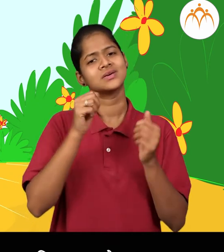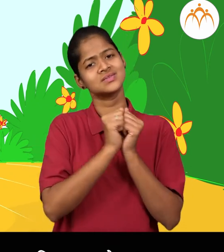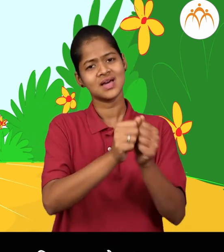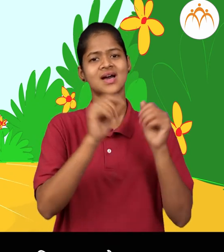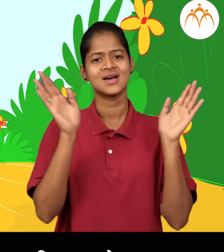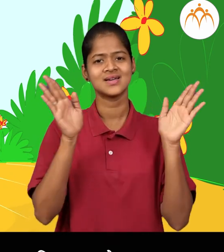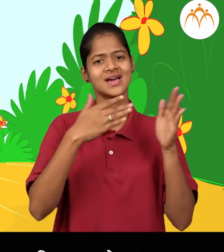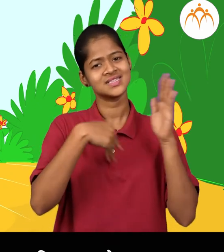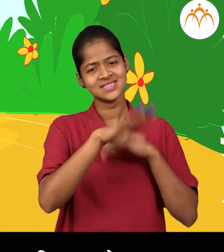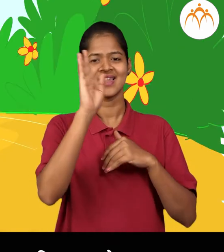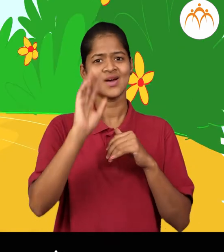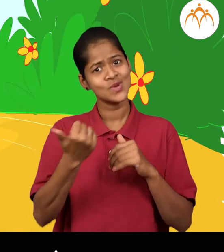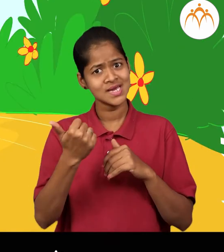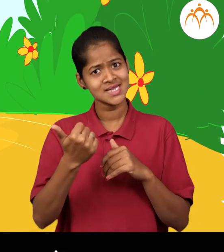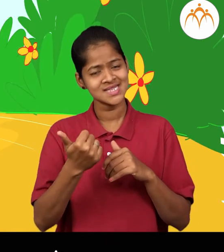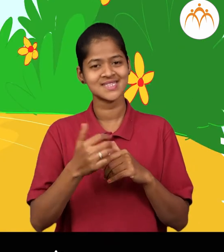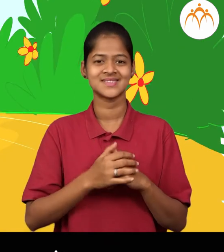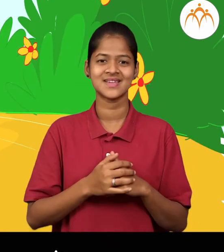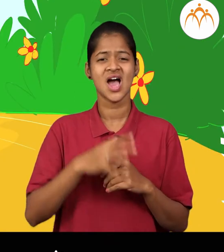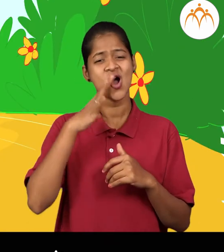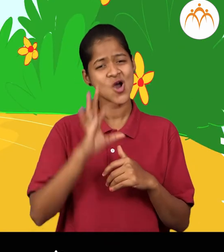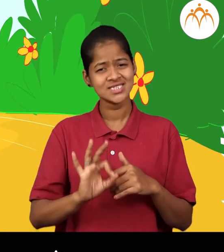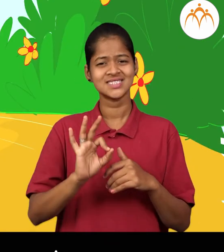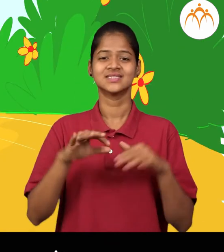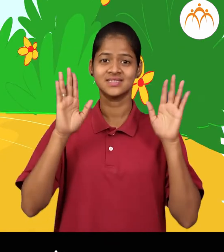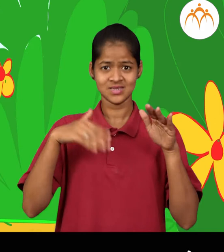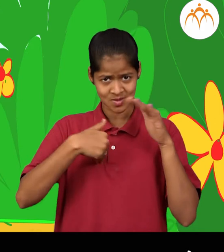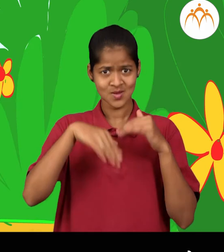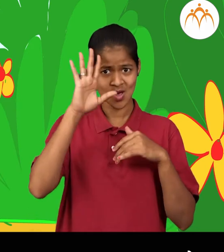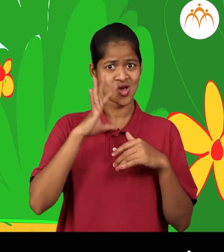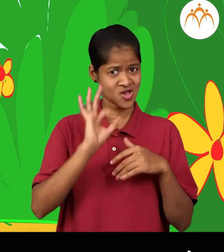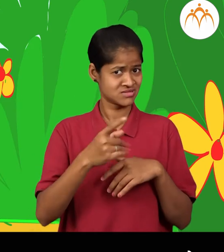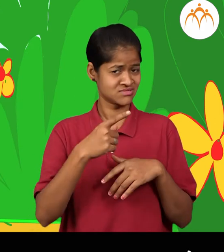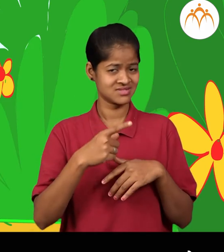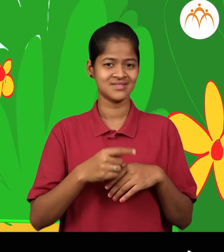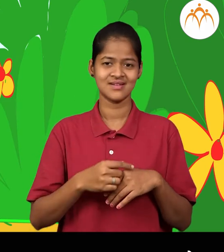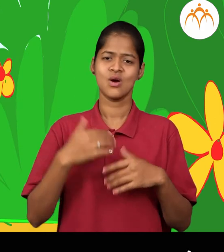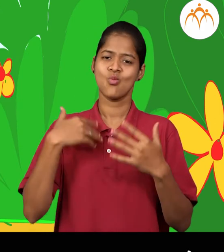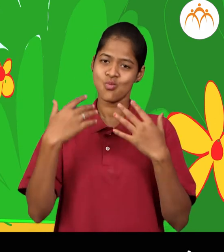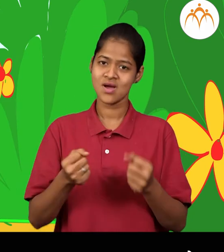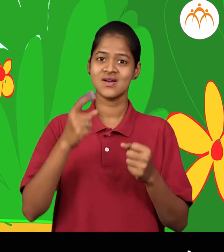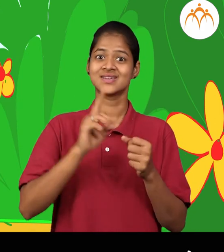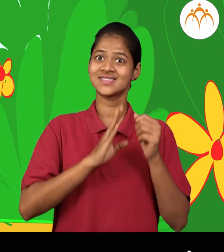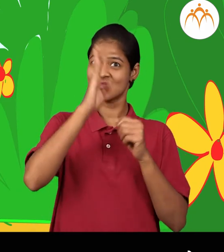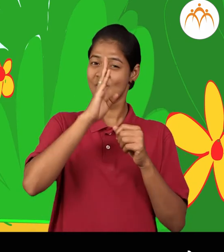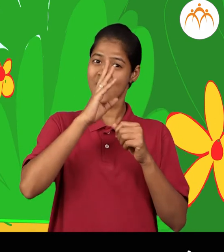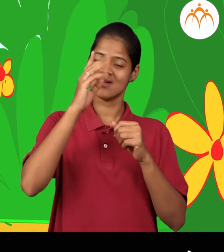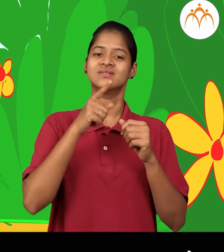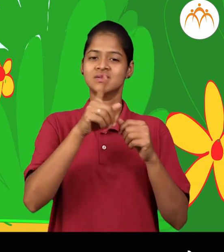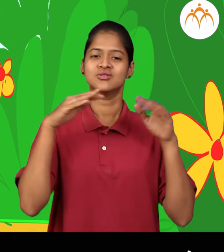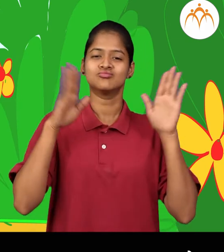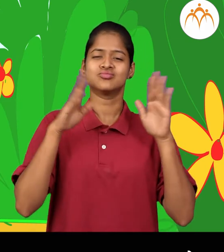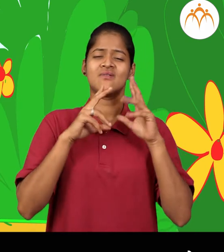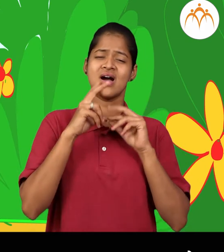विश्वास बसेल तु खरच यून जानार काग मलाव उन्चा उन्चा आकाशत जाईचे